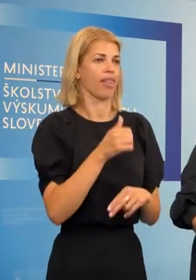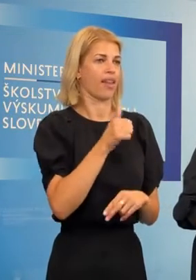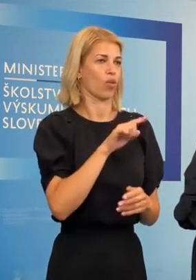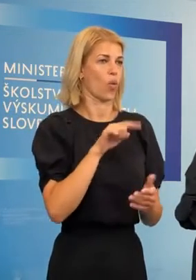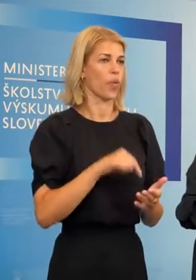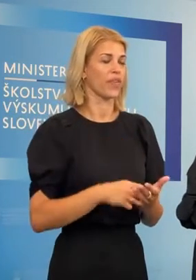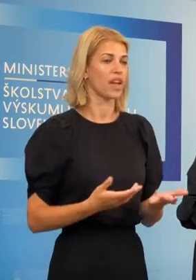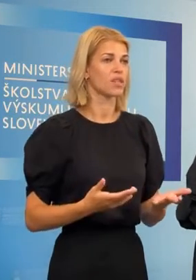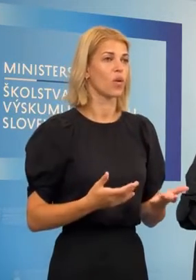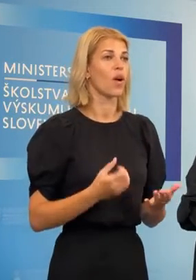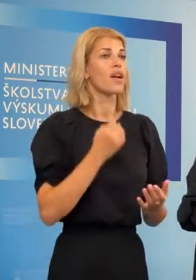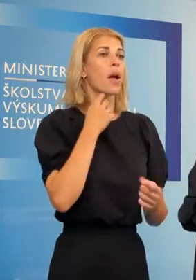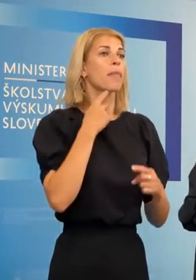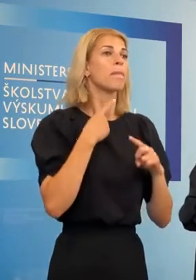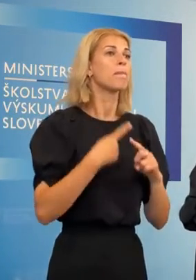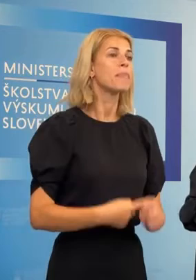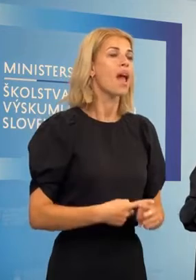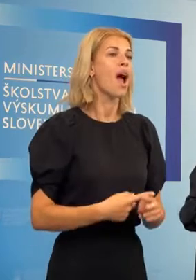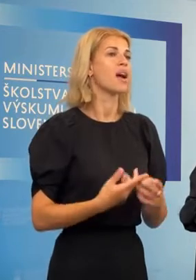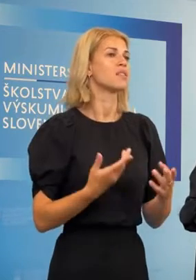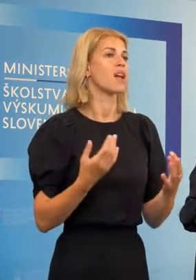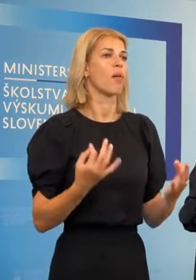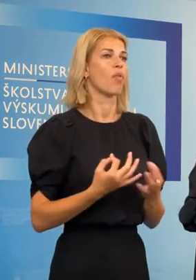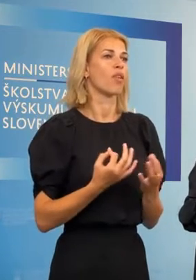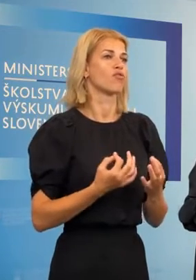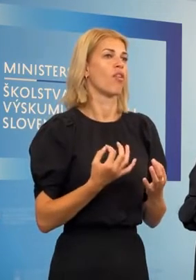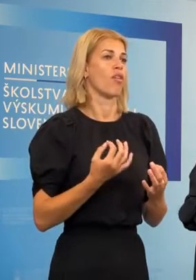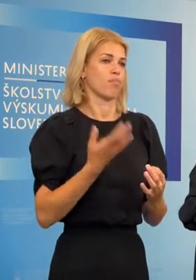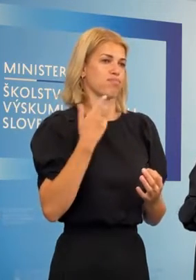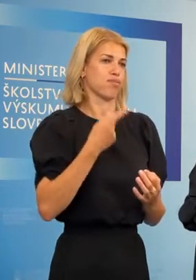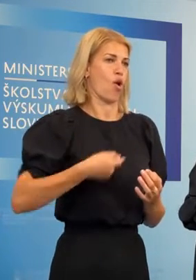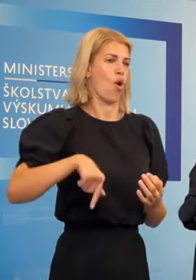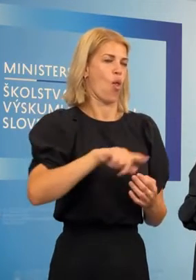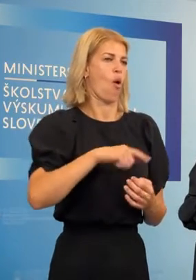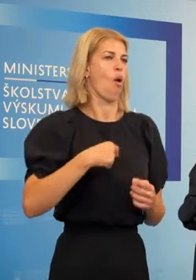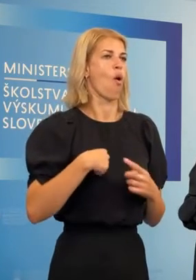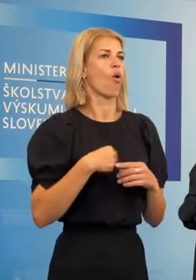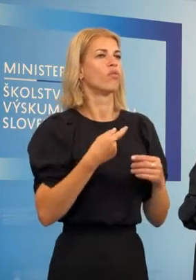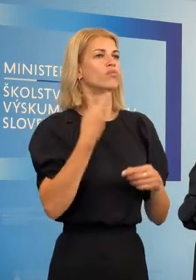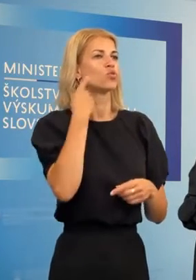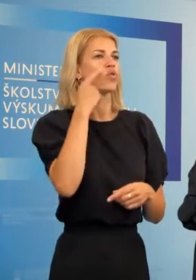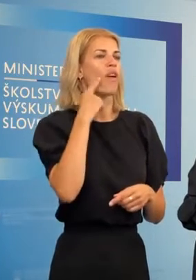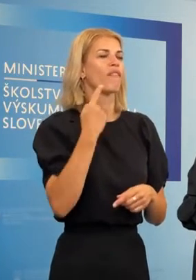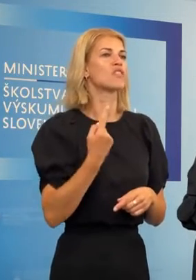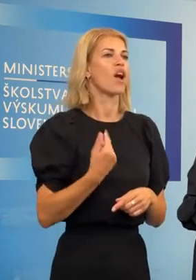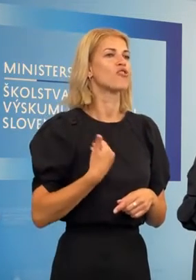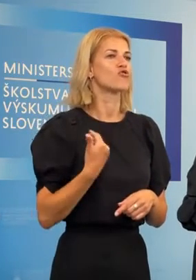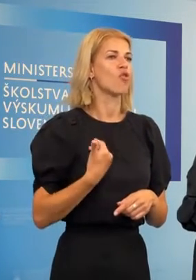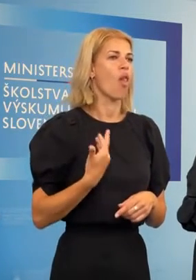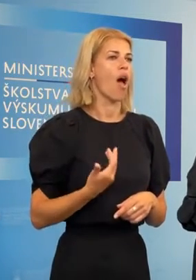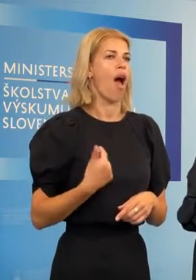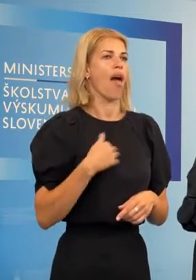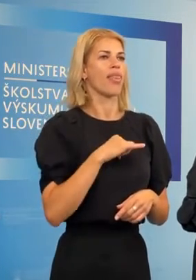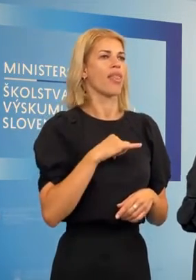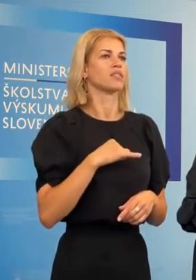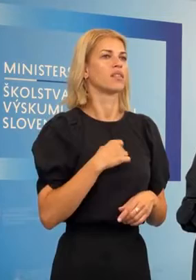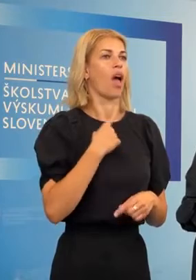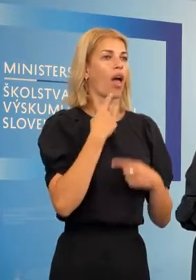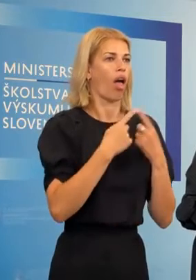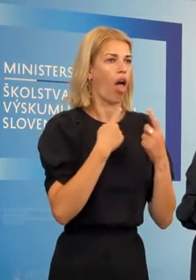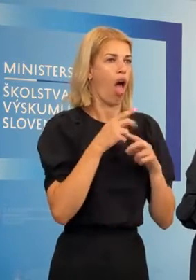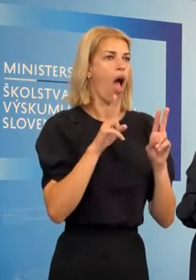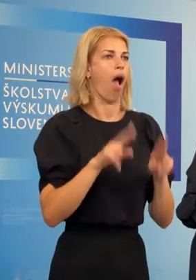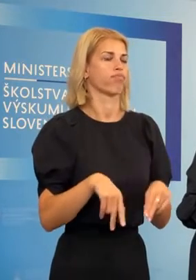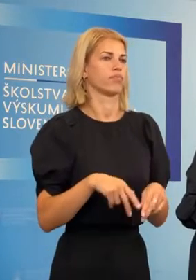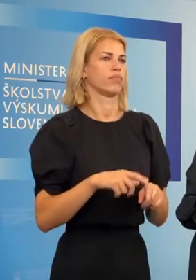otázku. Ak dáme praktizku, lebo zrejme sme väčšina z nášho dolají na vysoké škole, tak určite áno, to vám neviem relevantne odpovedať a nerada by som zavádzala. Takže